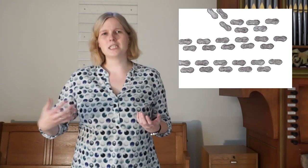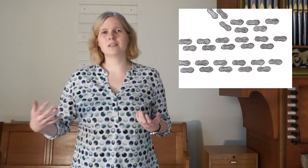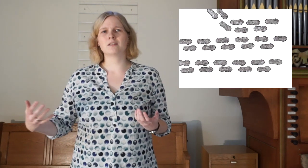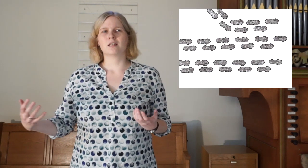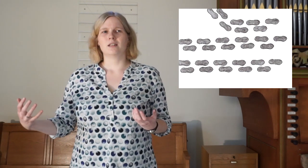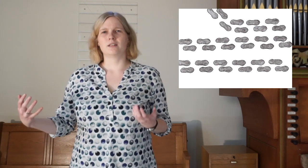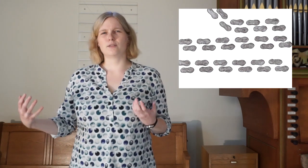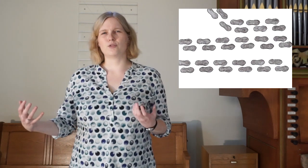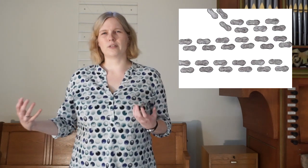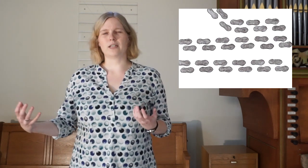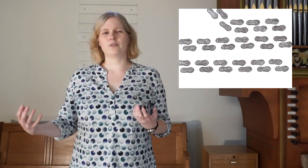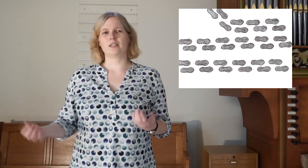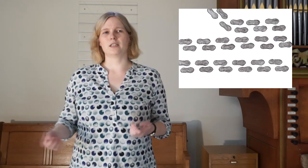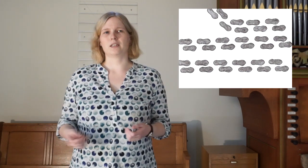ihnen diesen schweren Weg ging.